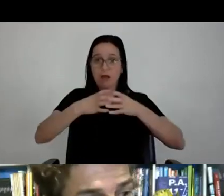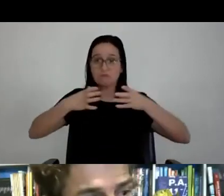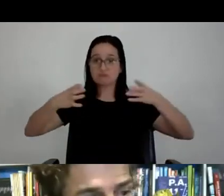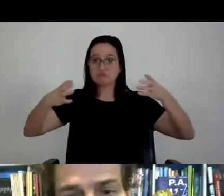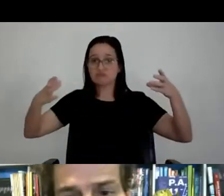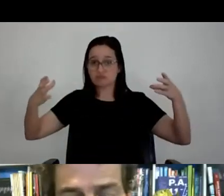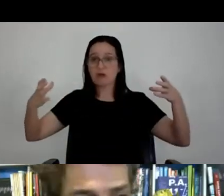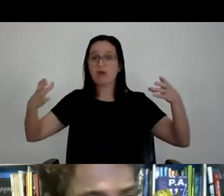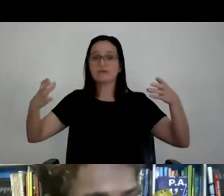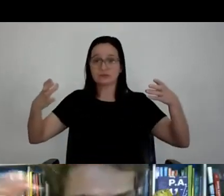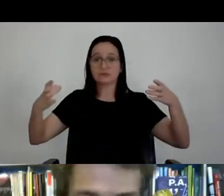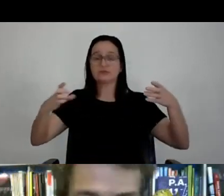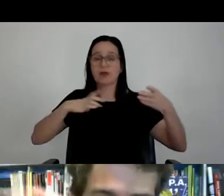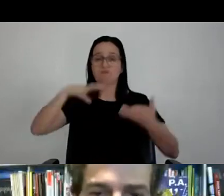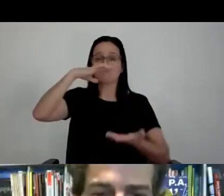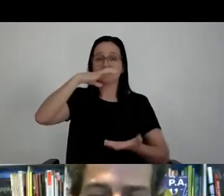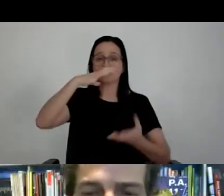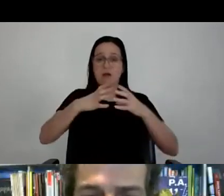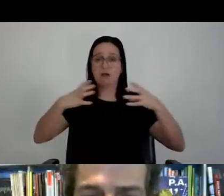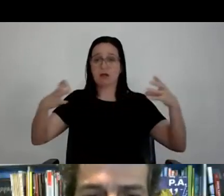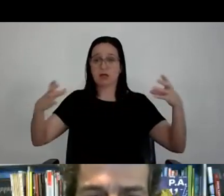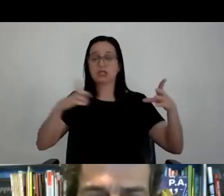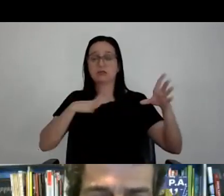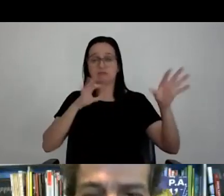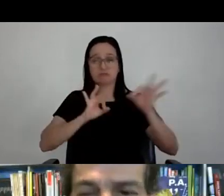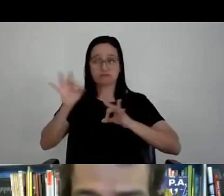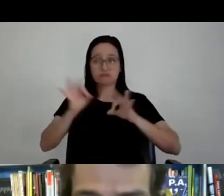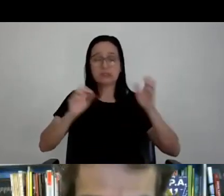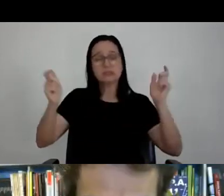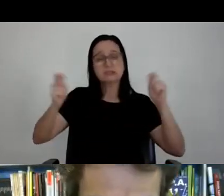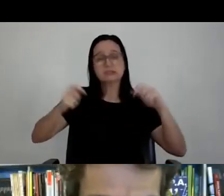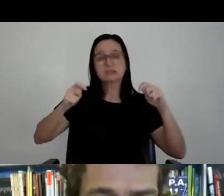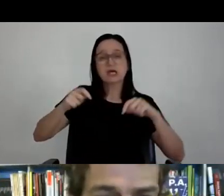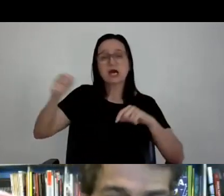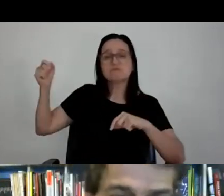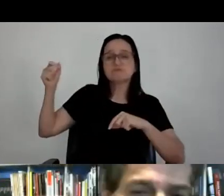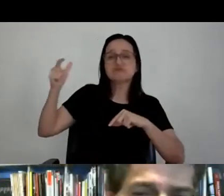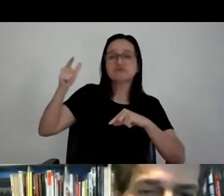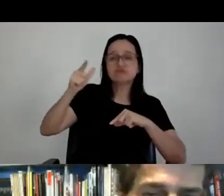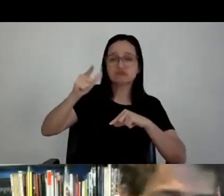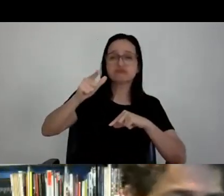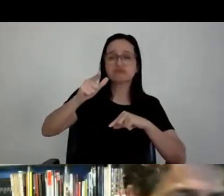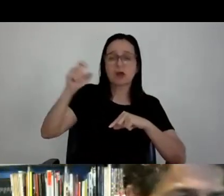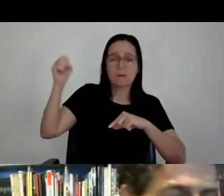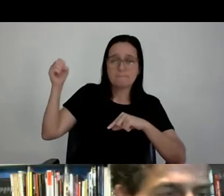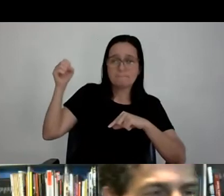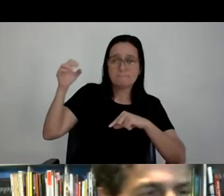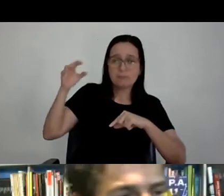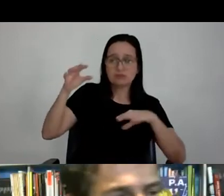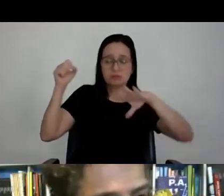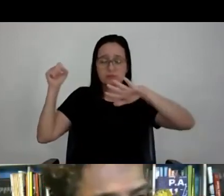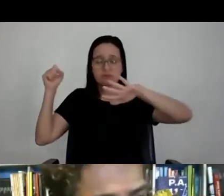peças que têm um volume grande. então você conseguia ter a incidência da luminosidade, a luminosidade passava através